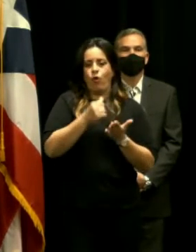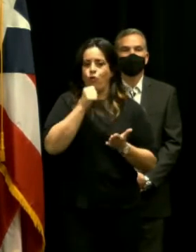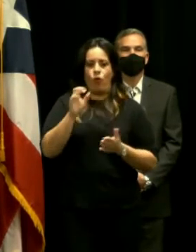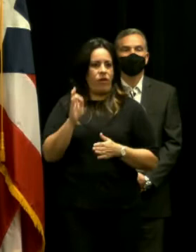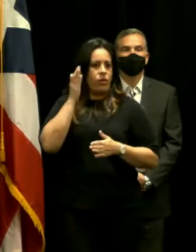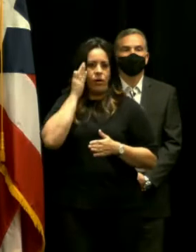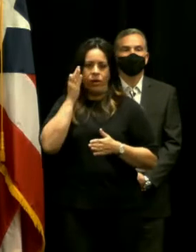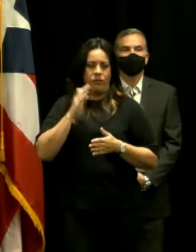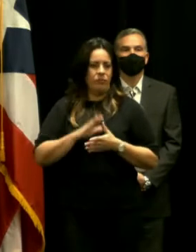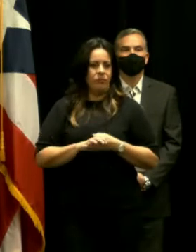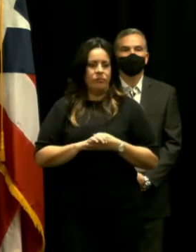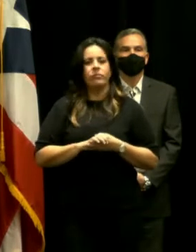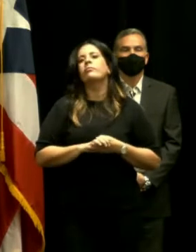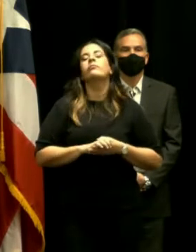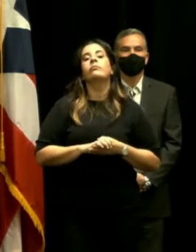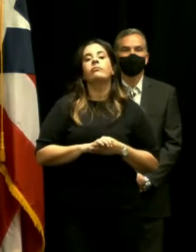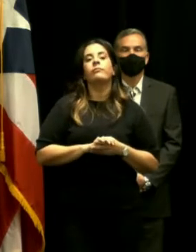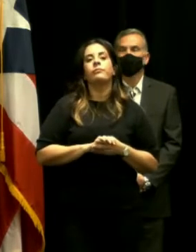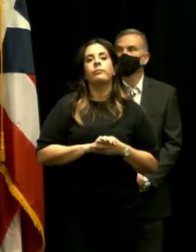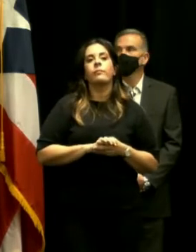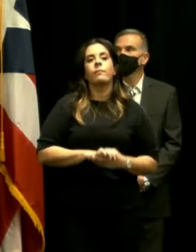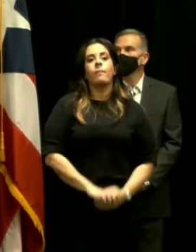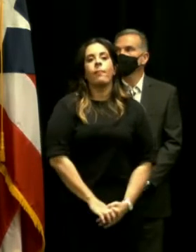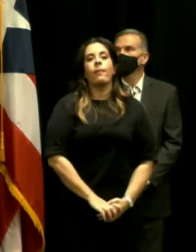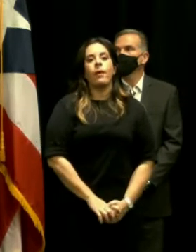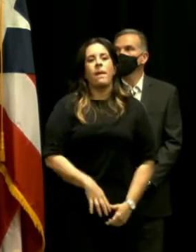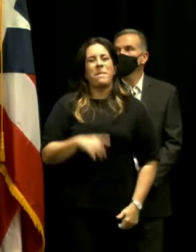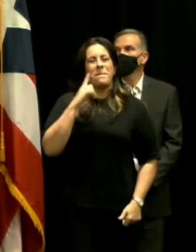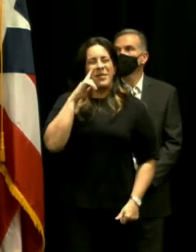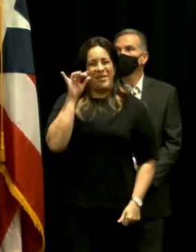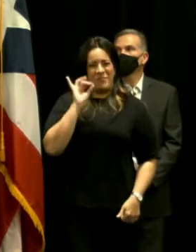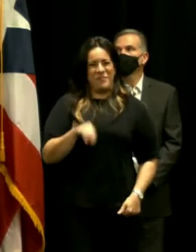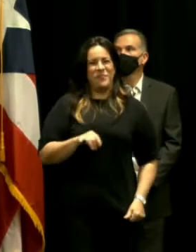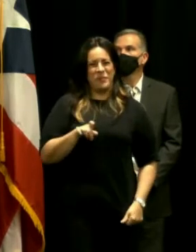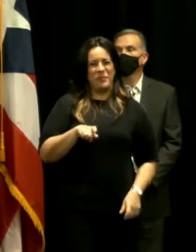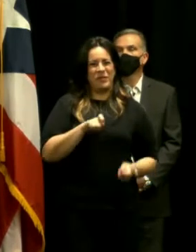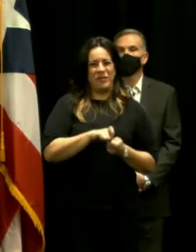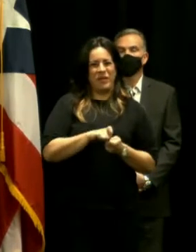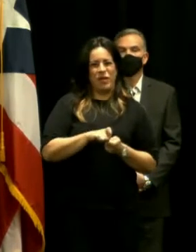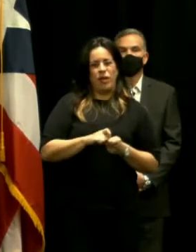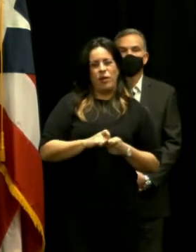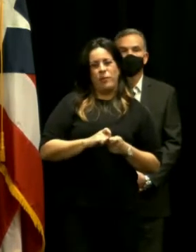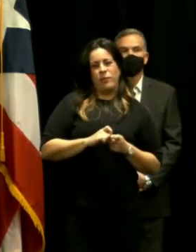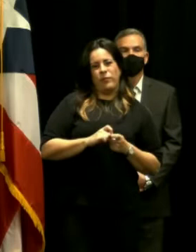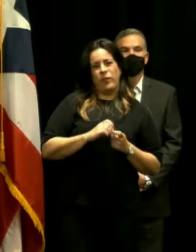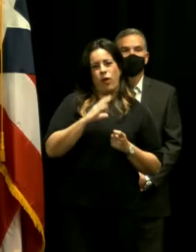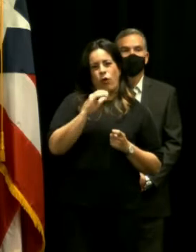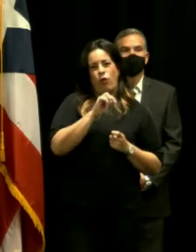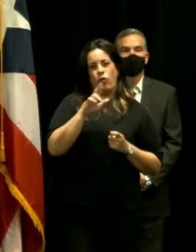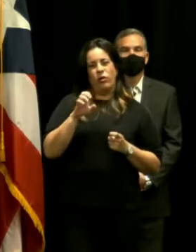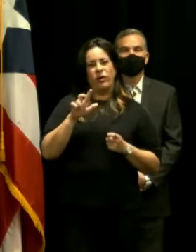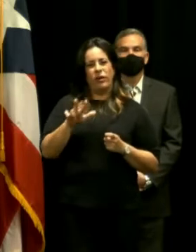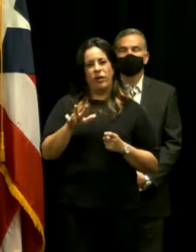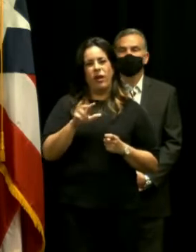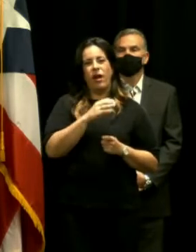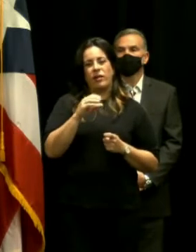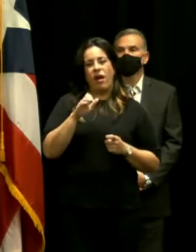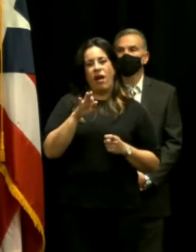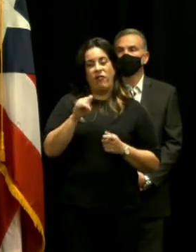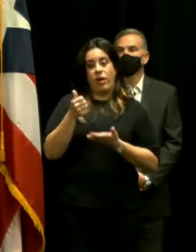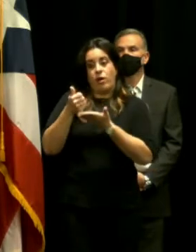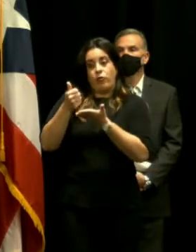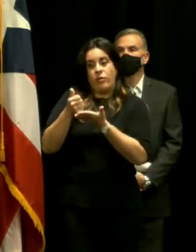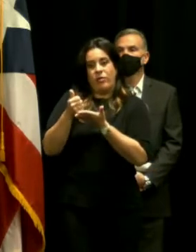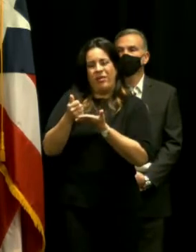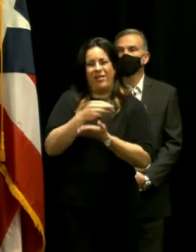ok para precisamente que tanto Cortrés como AFI asistiendo otra vez al municipio porque